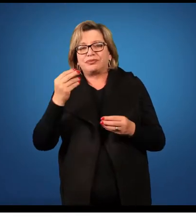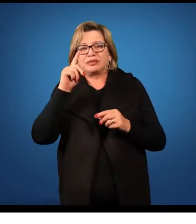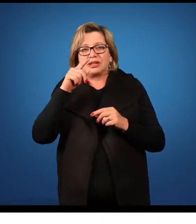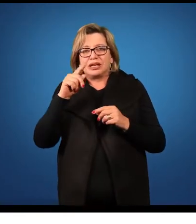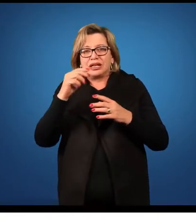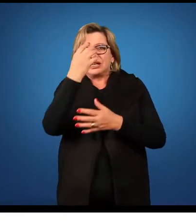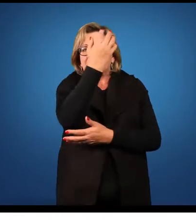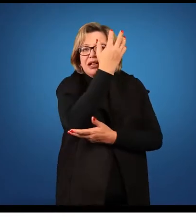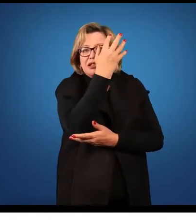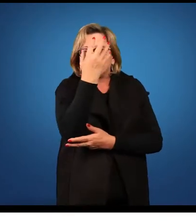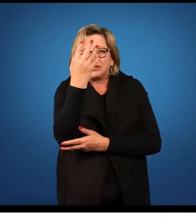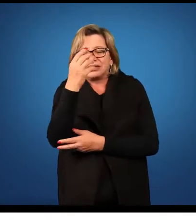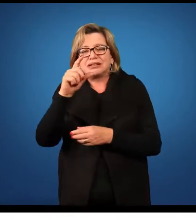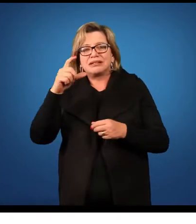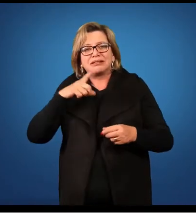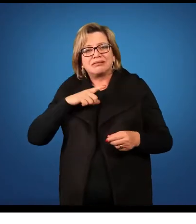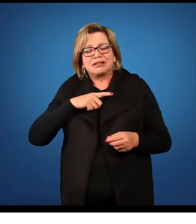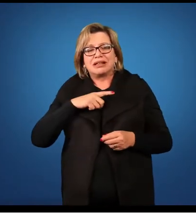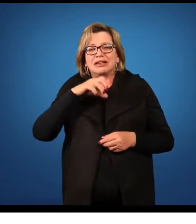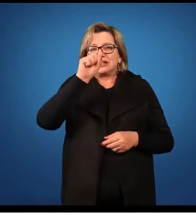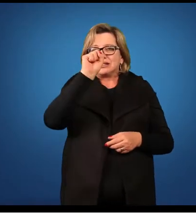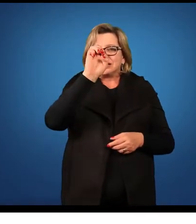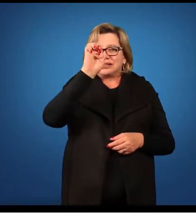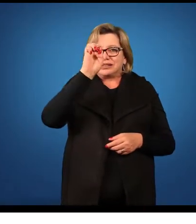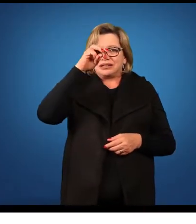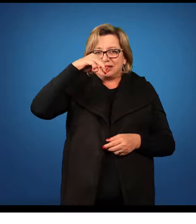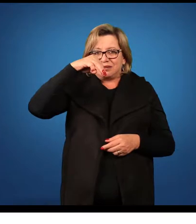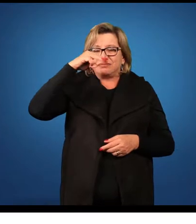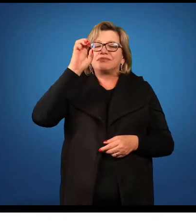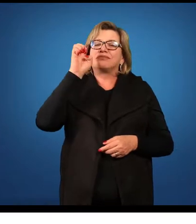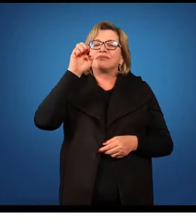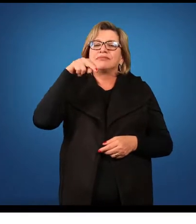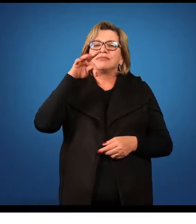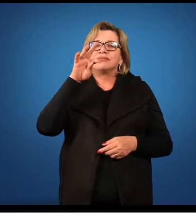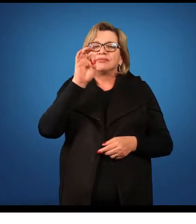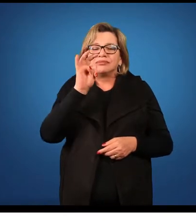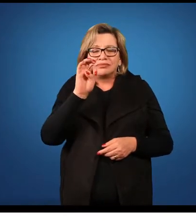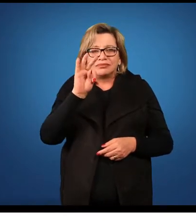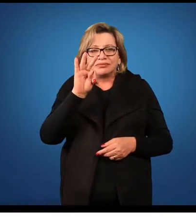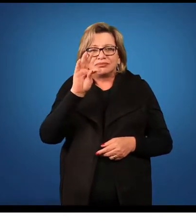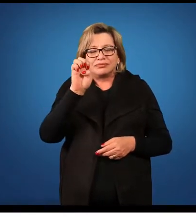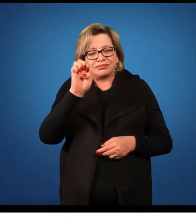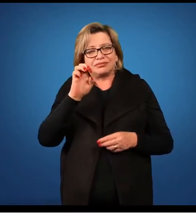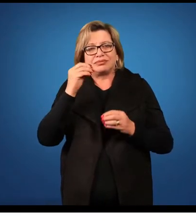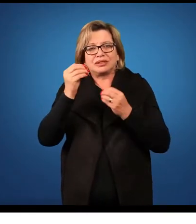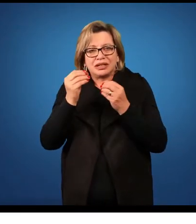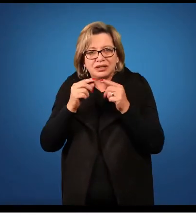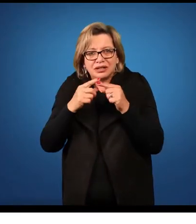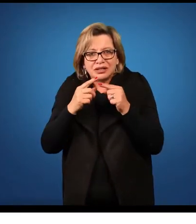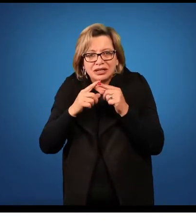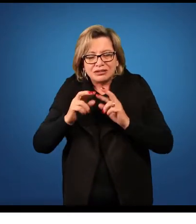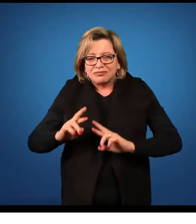são as plantas vasculares com semente. A evolução da semente nas plantas vasculares é decorrente dessa